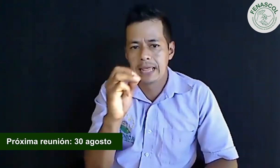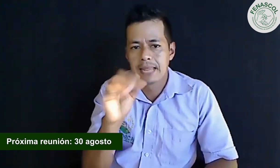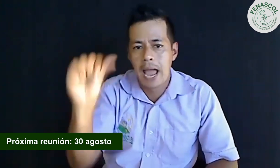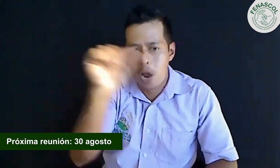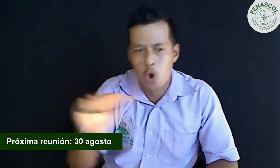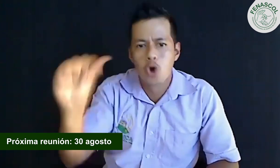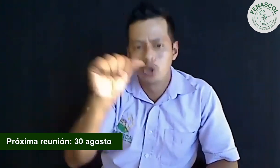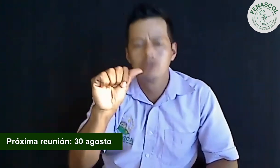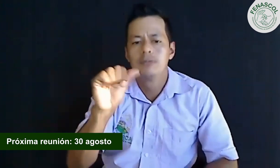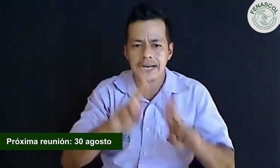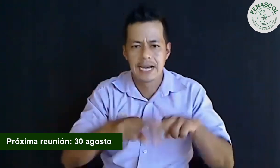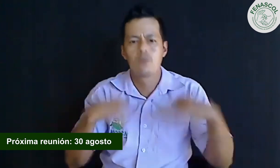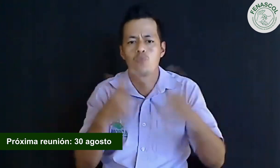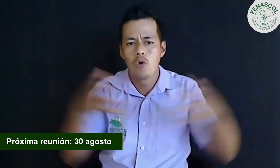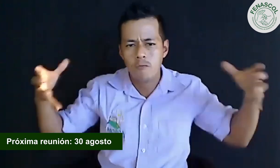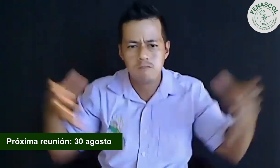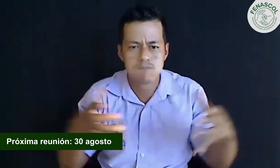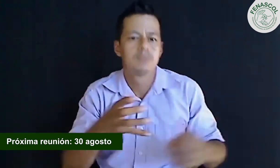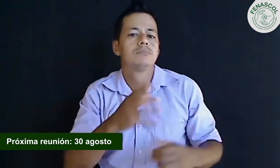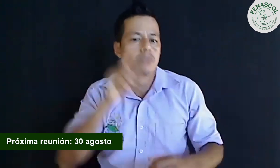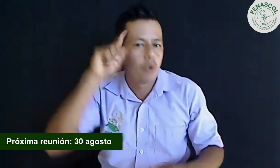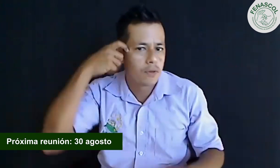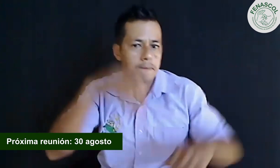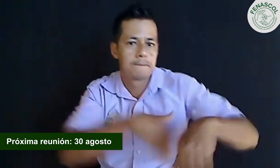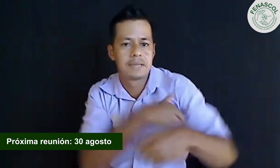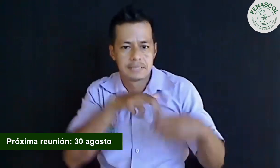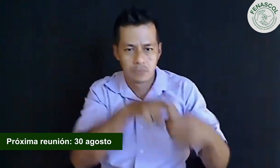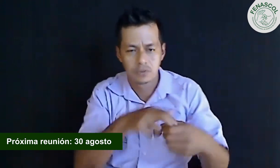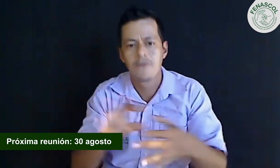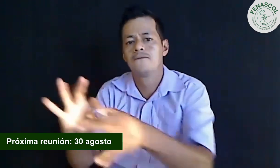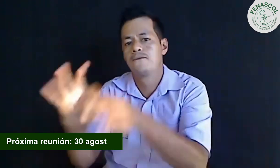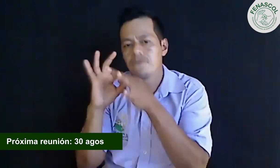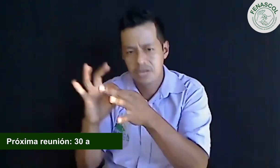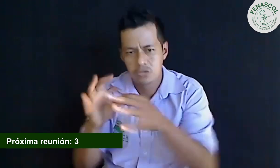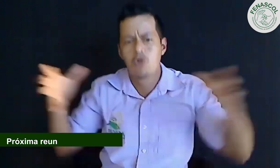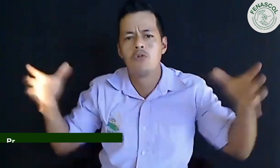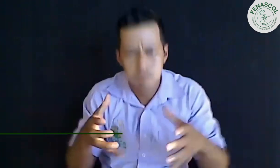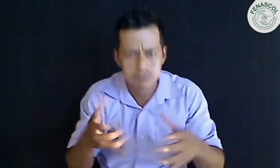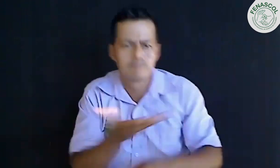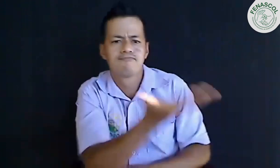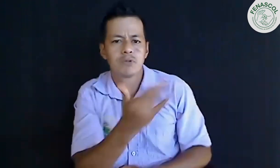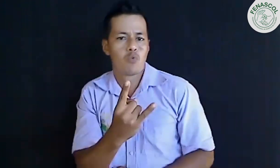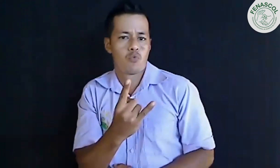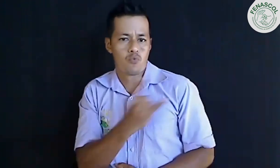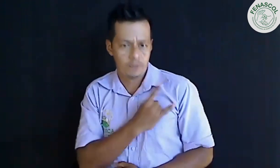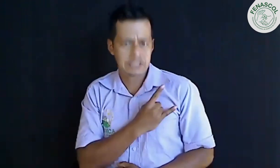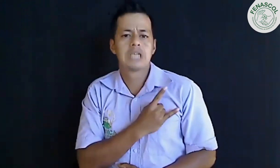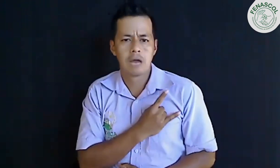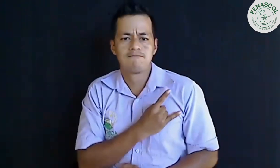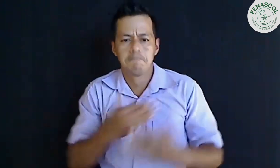reunión del 30 de agosto donde participarán miembros del Ministerio de Transporte, de FENASCOL y de la universidad